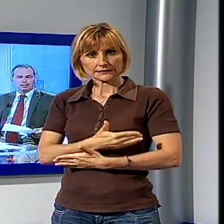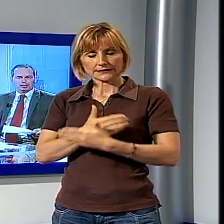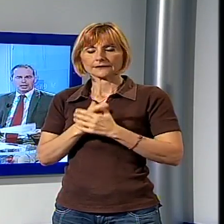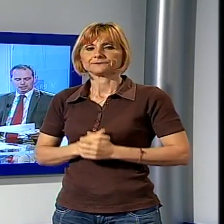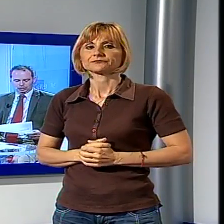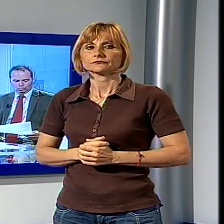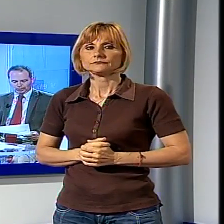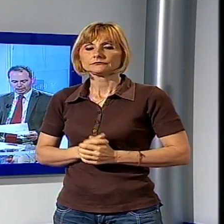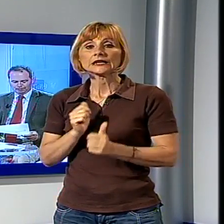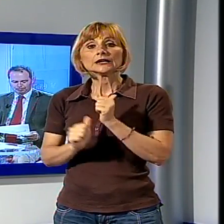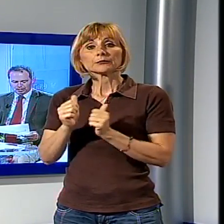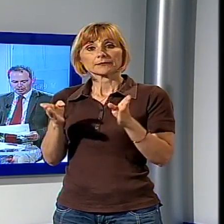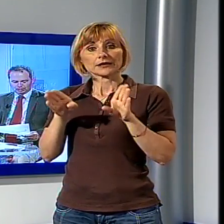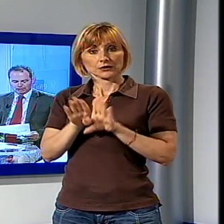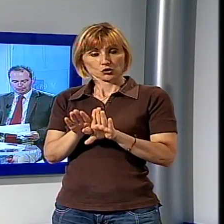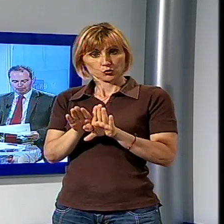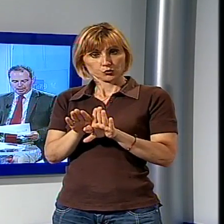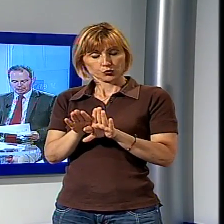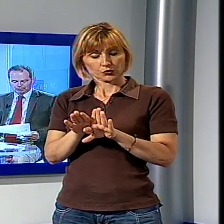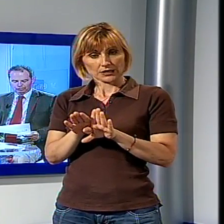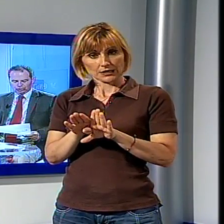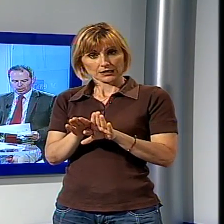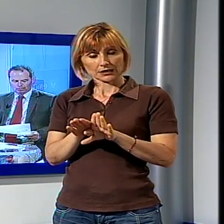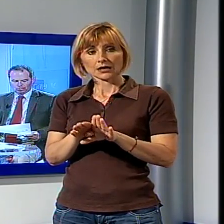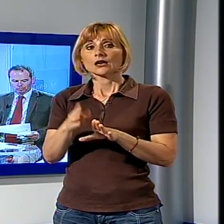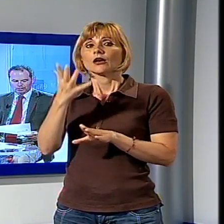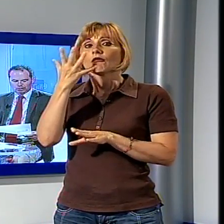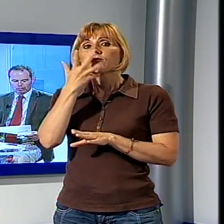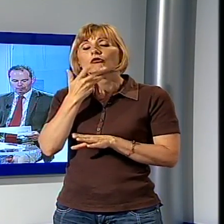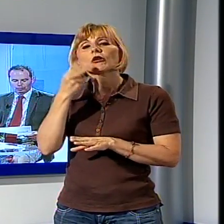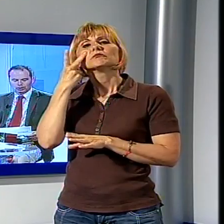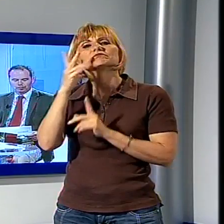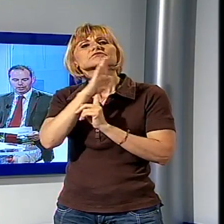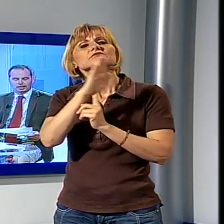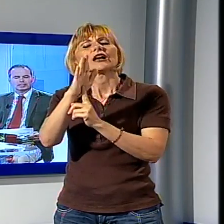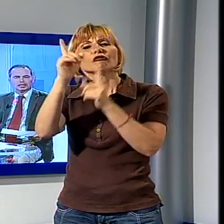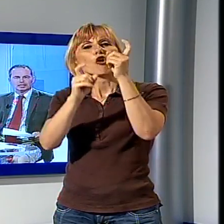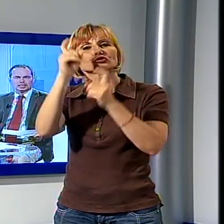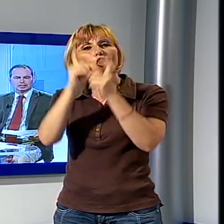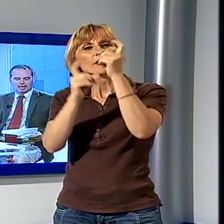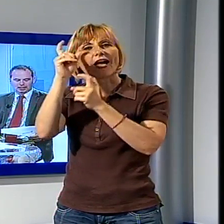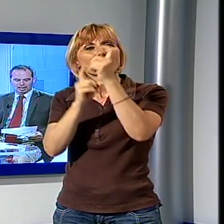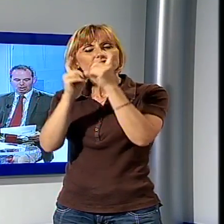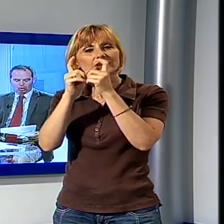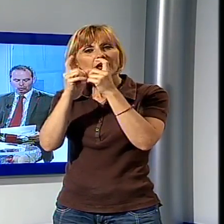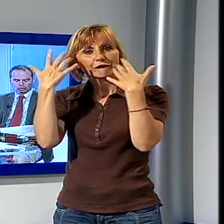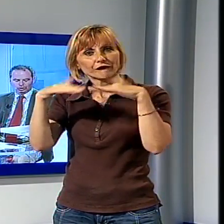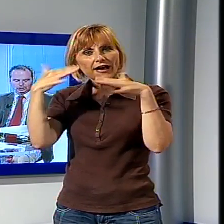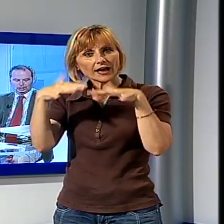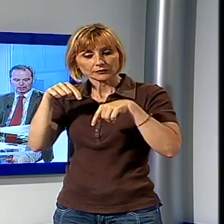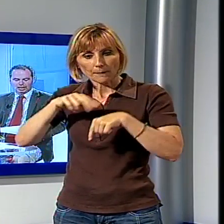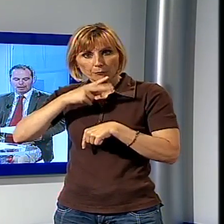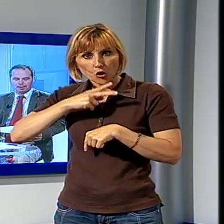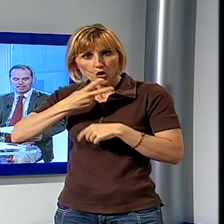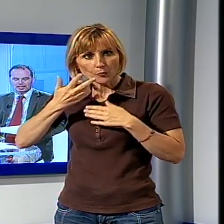prima di chiudere questa prima parte vi facciamo vedere una fotografia che è stata scattata oggi